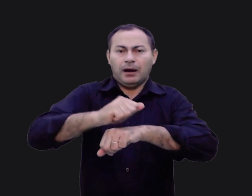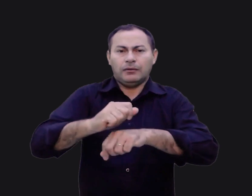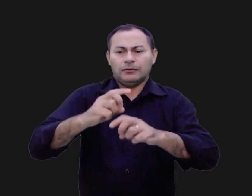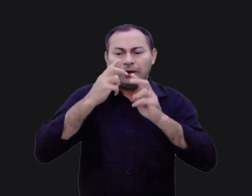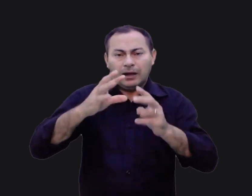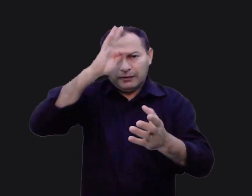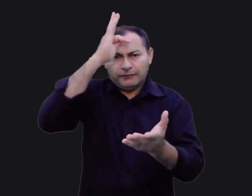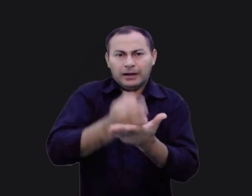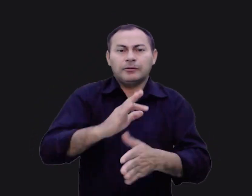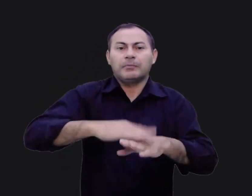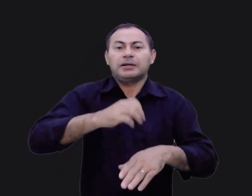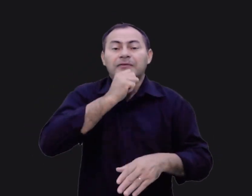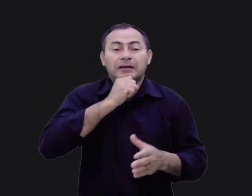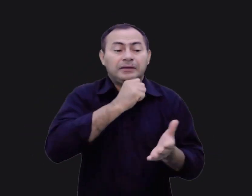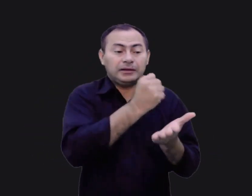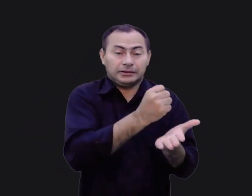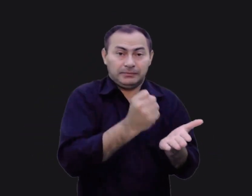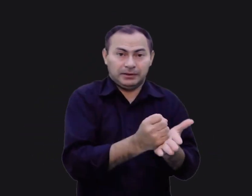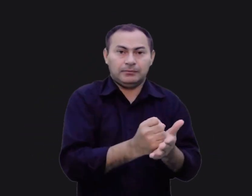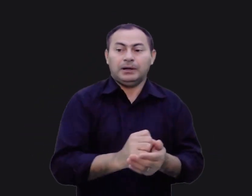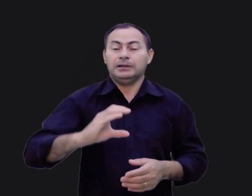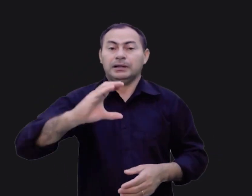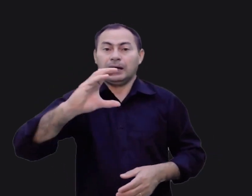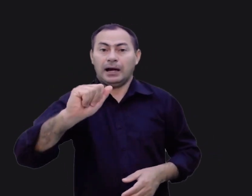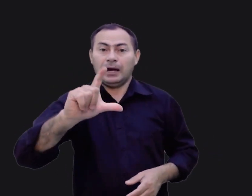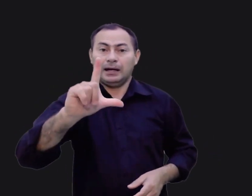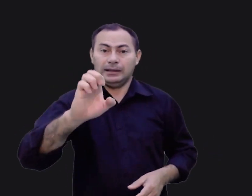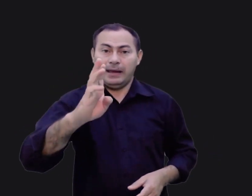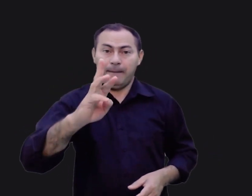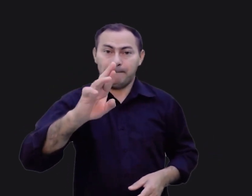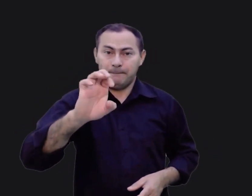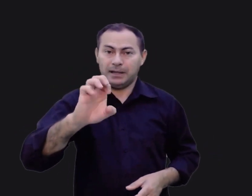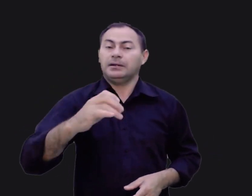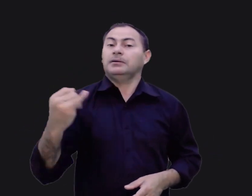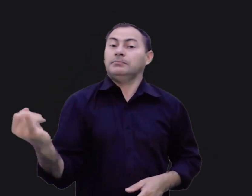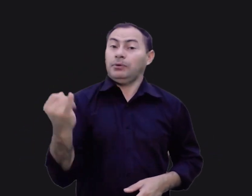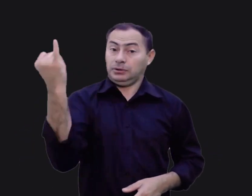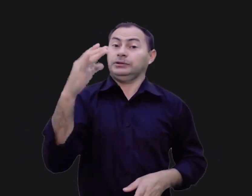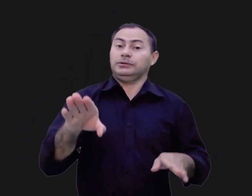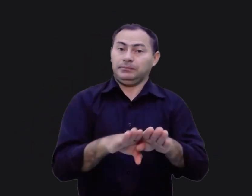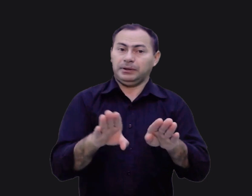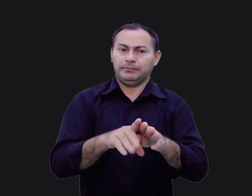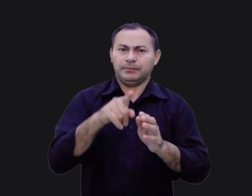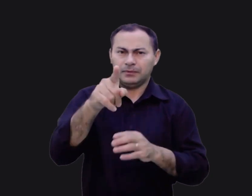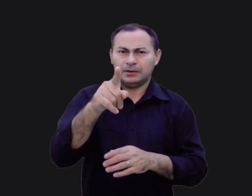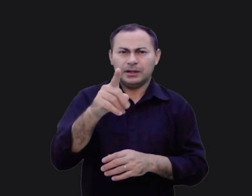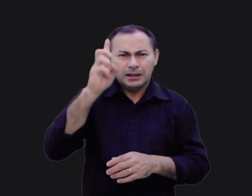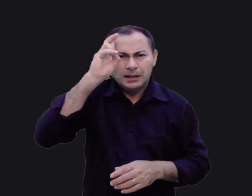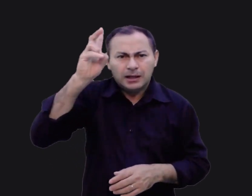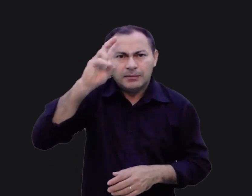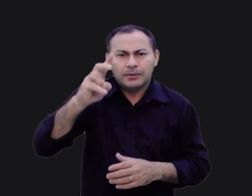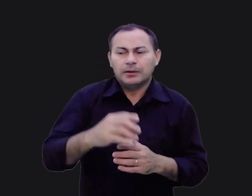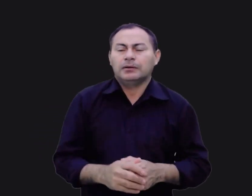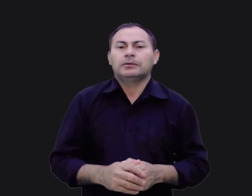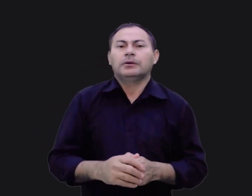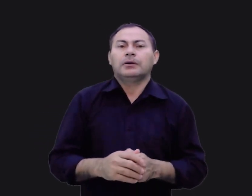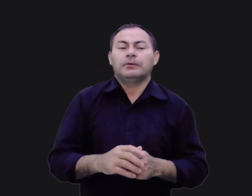é a mais importante do Velho Testamento. Mas Caleb também é muito importante. Você está lembrado que ele foi um dos